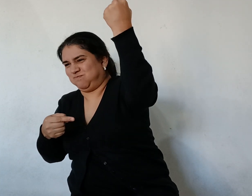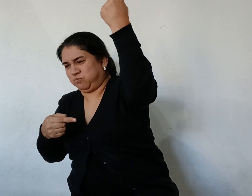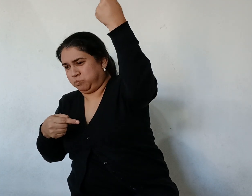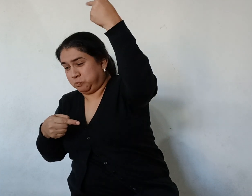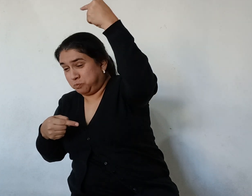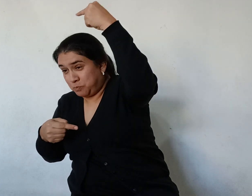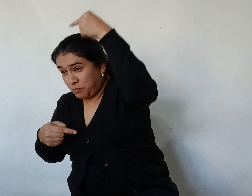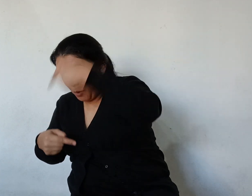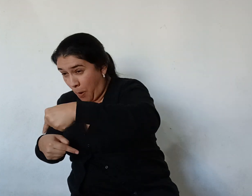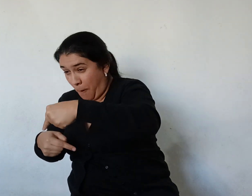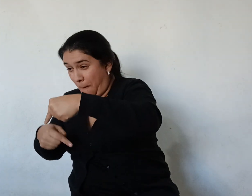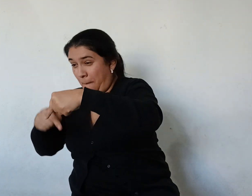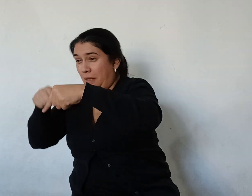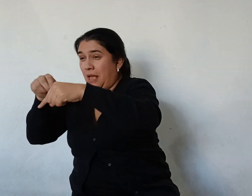centro Y reventó